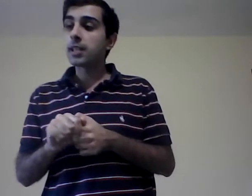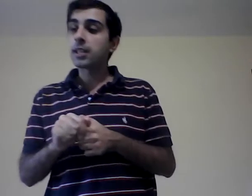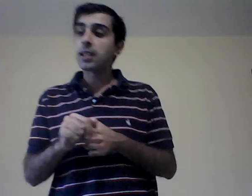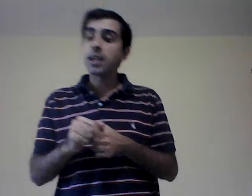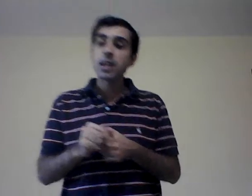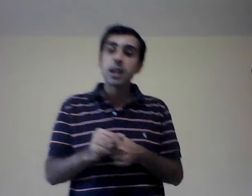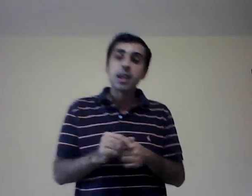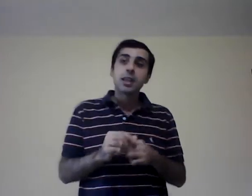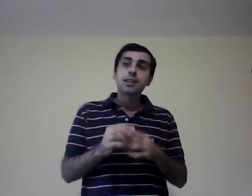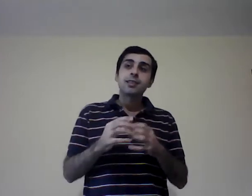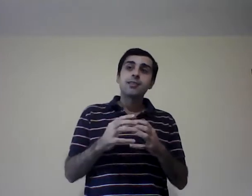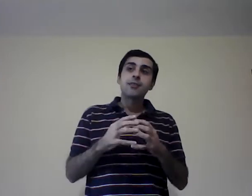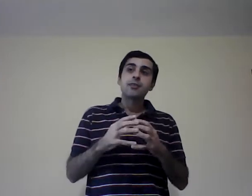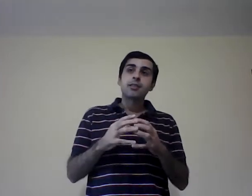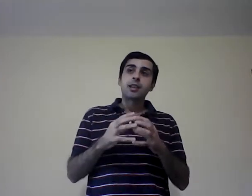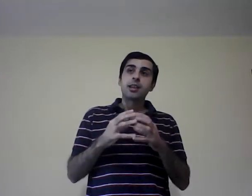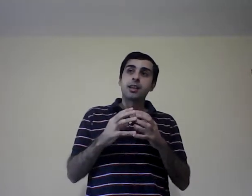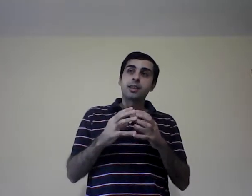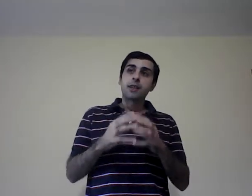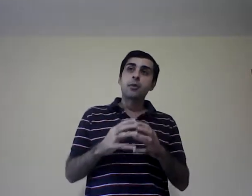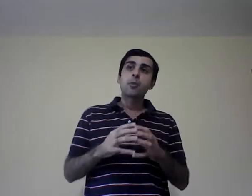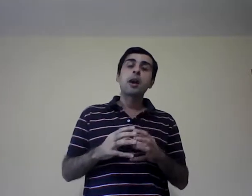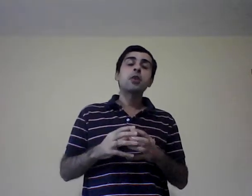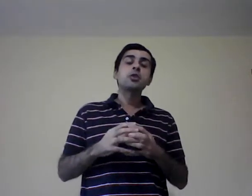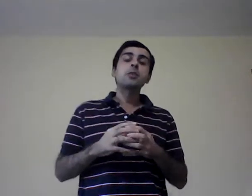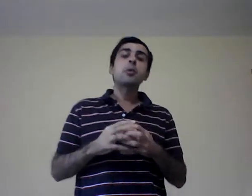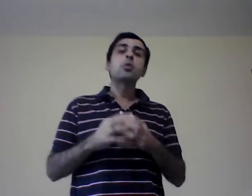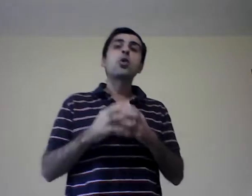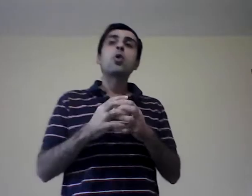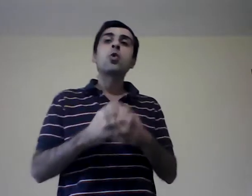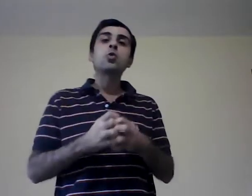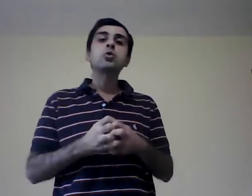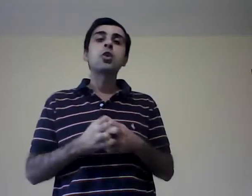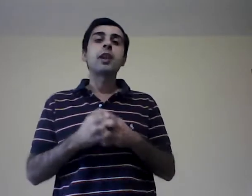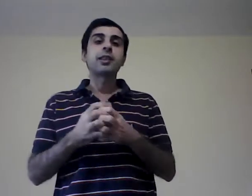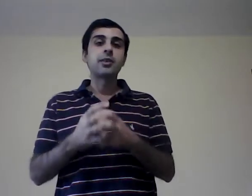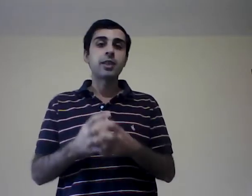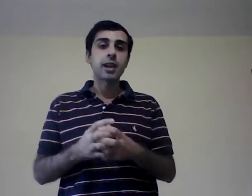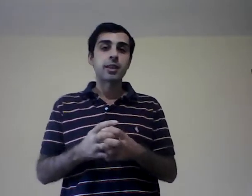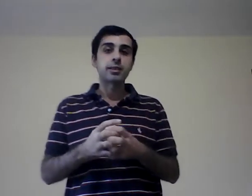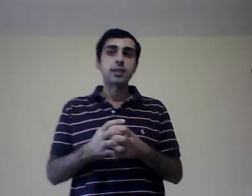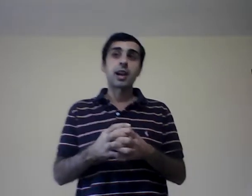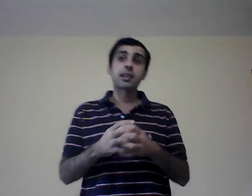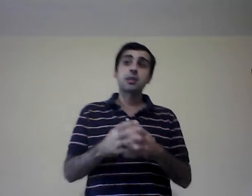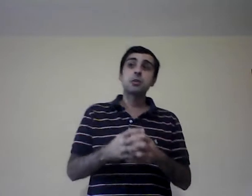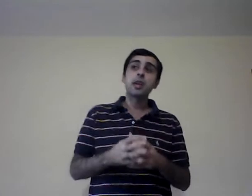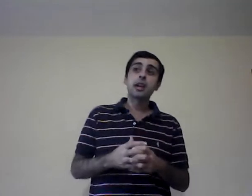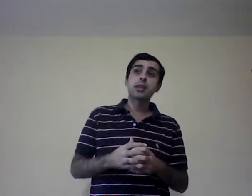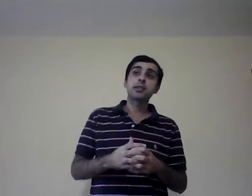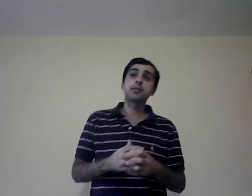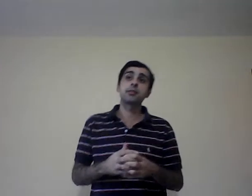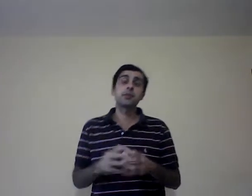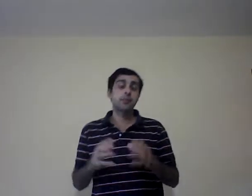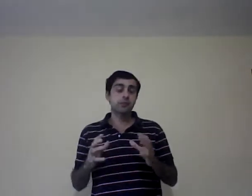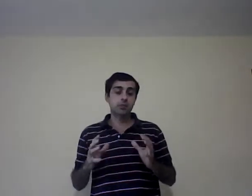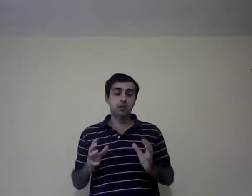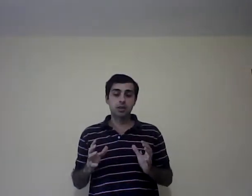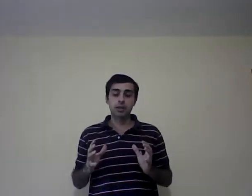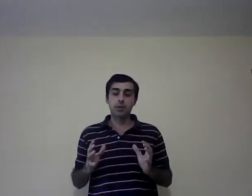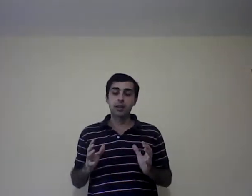que, está formado, si, por un conjunto de actividades, actividades que van,